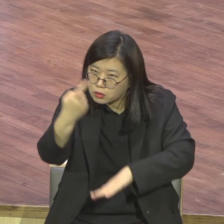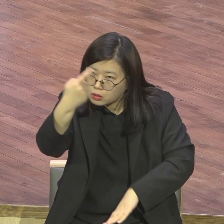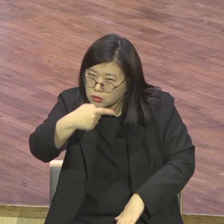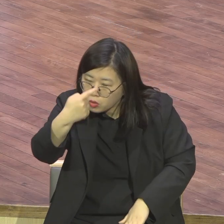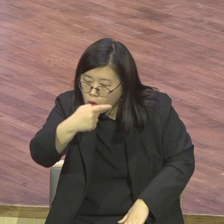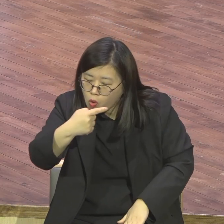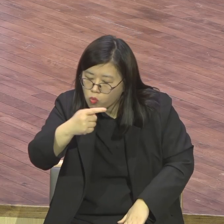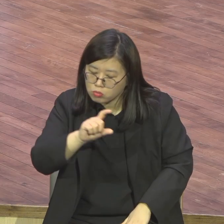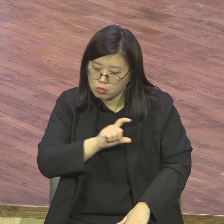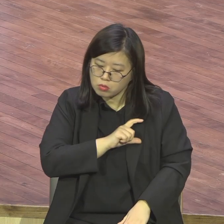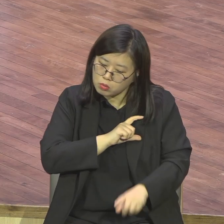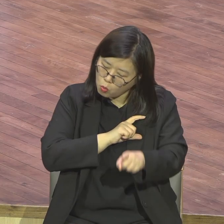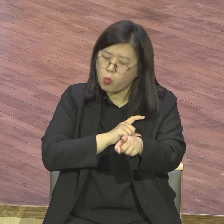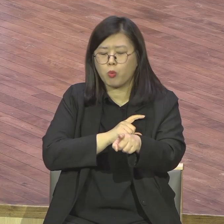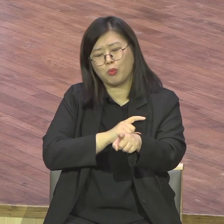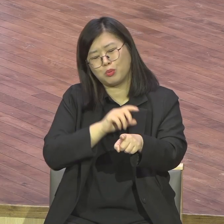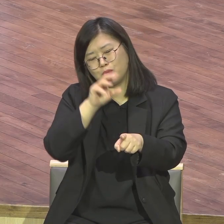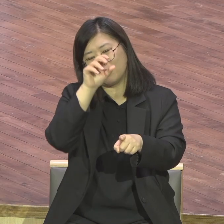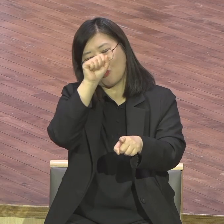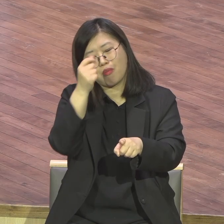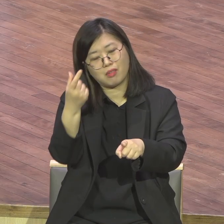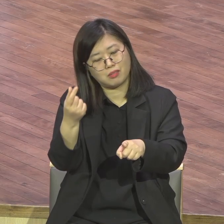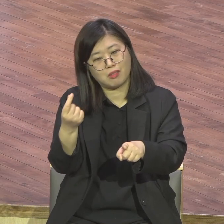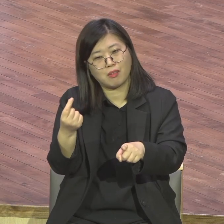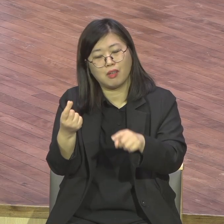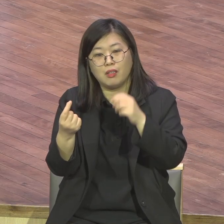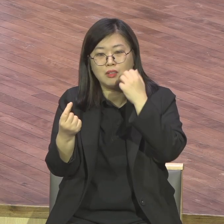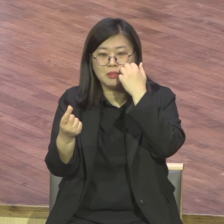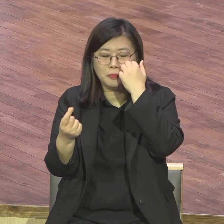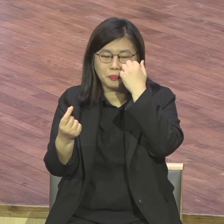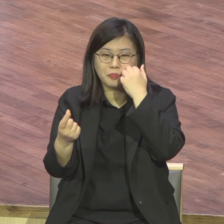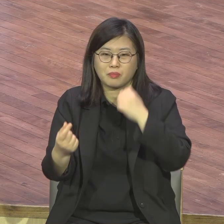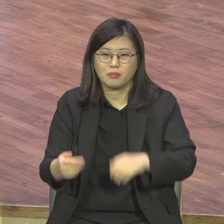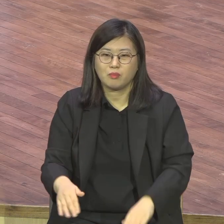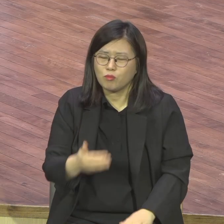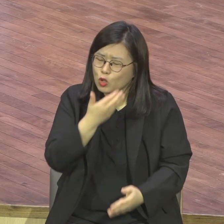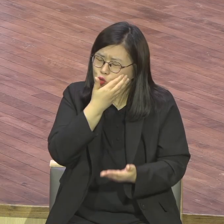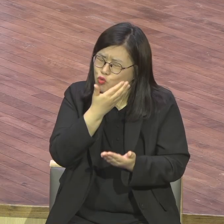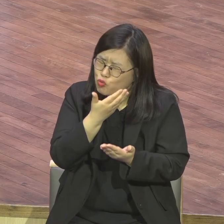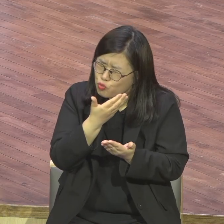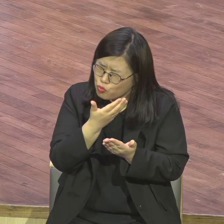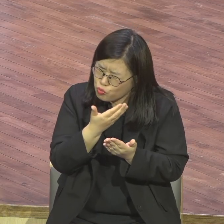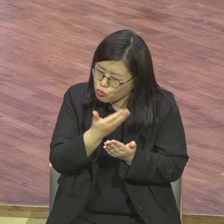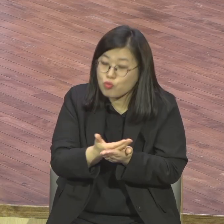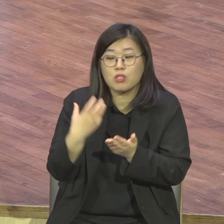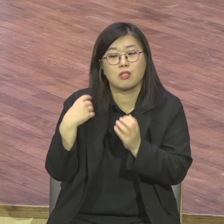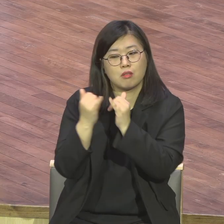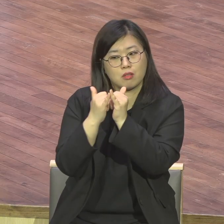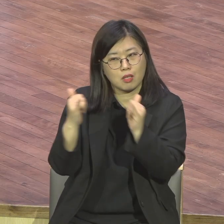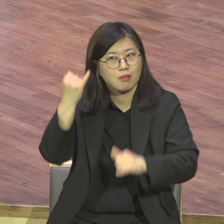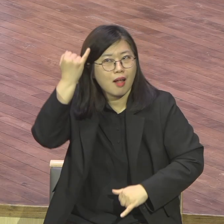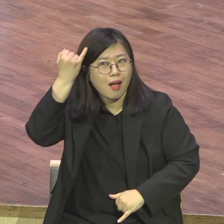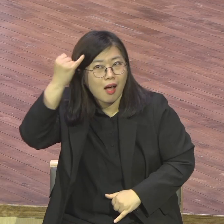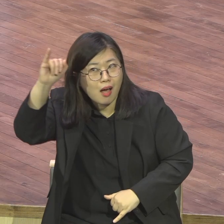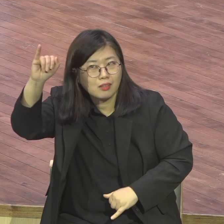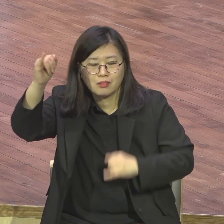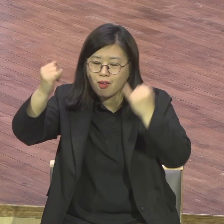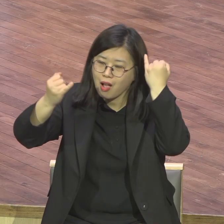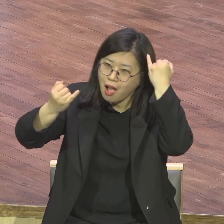감사하죠. 이 직부 중요한 분들이 지금 맡아서 하나님께 원리스 되어서 쫙 잘난 척하지 않고